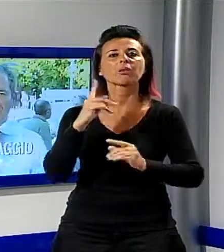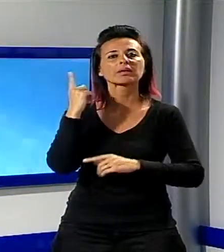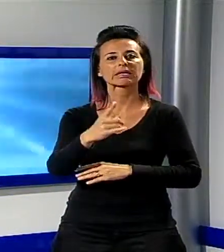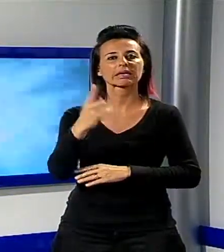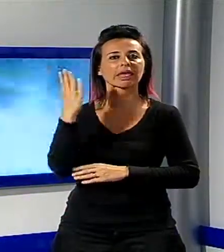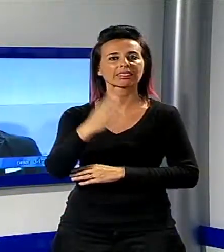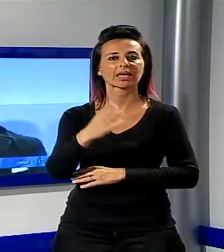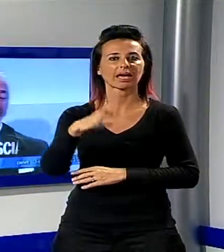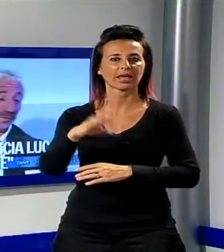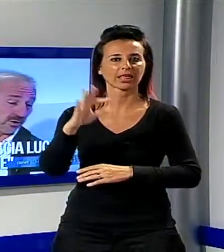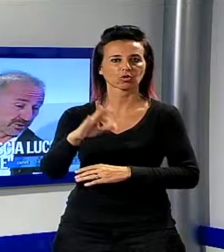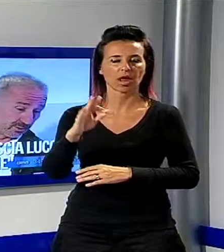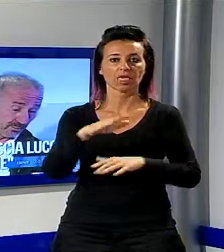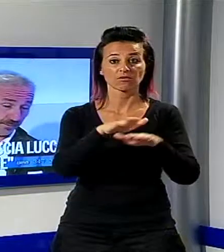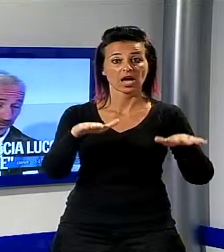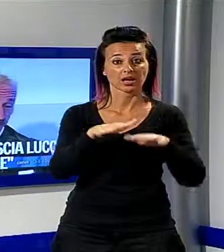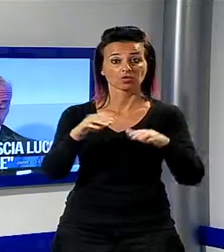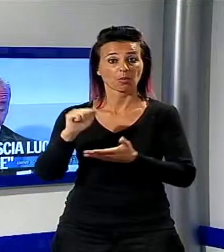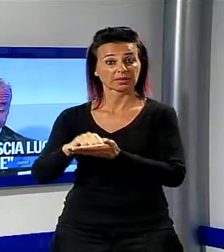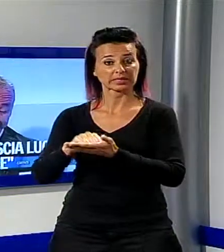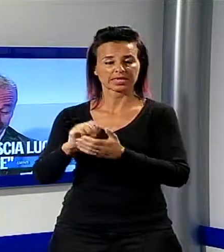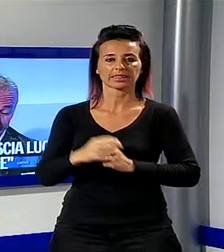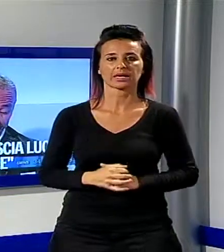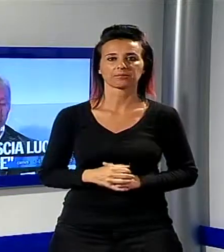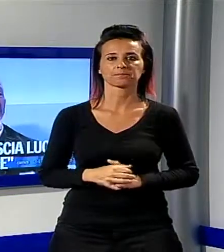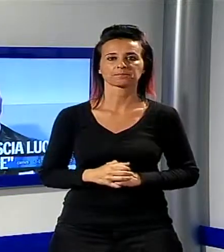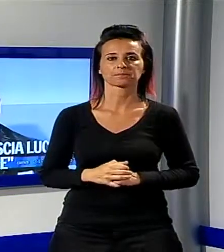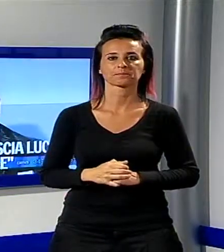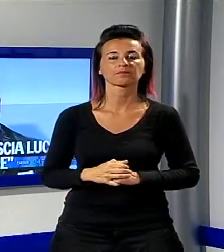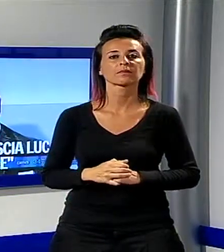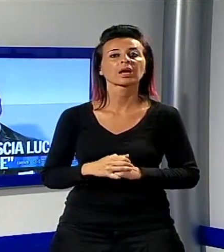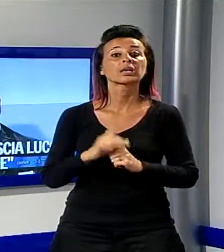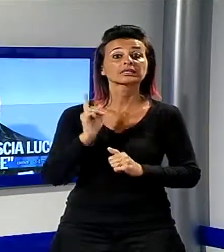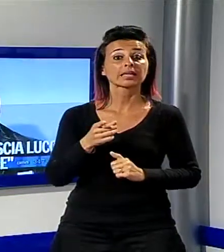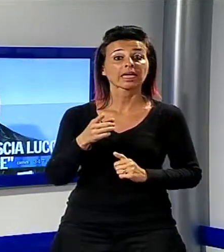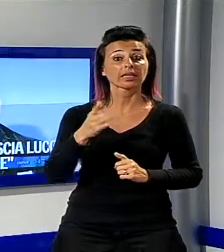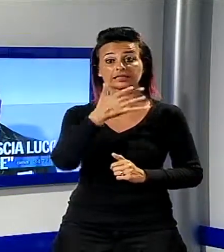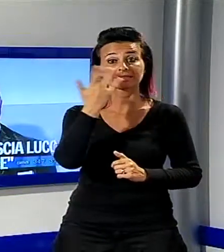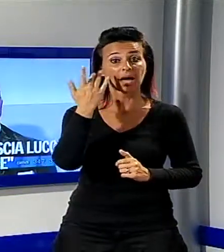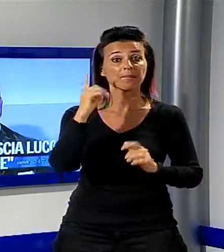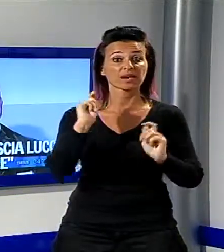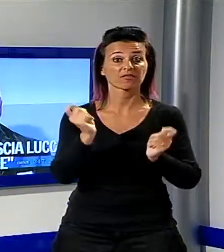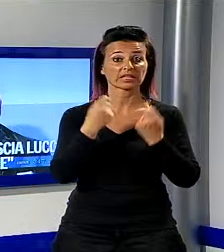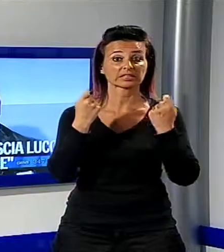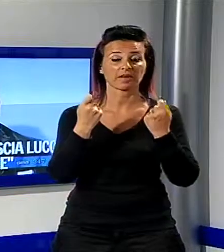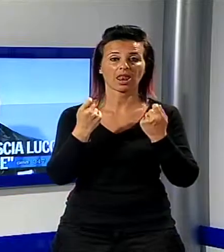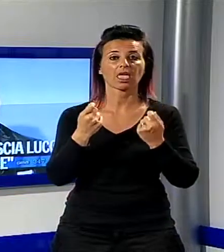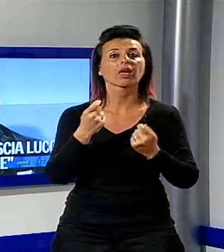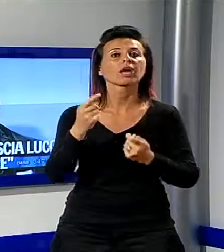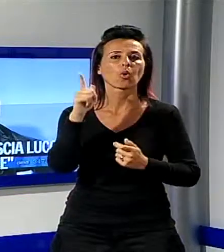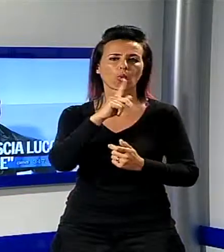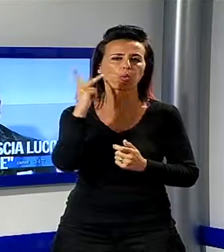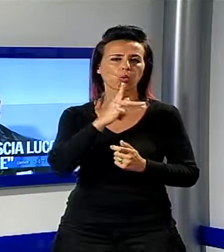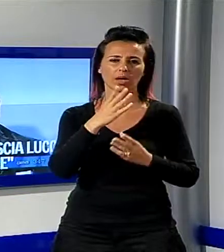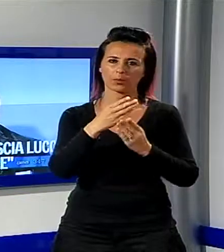Casa Il lascia Lucca, finisce a Camaiore, ai microfoni di Noi TV, Mimo D'Alessandro ha svelato il progetto di